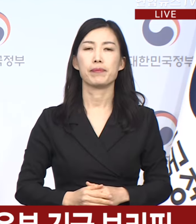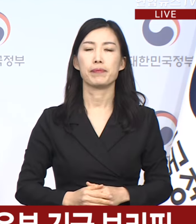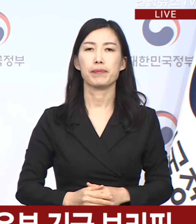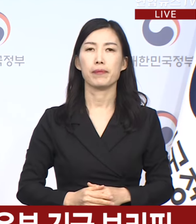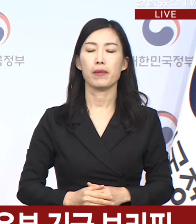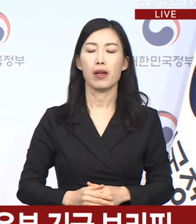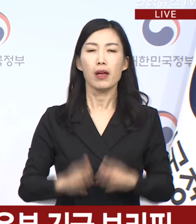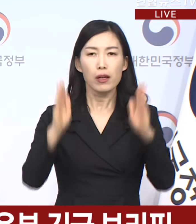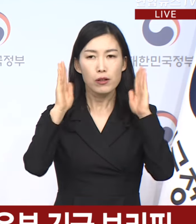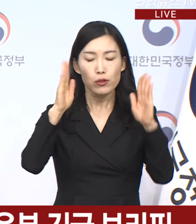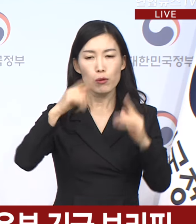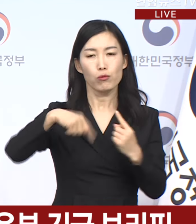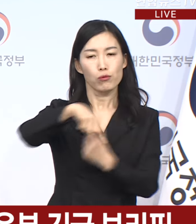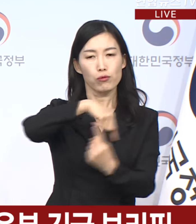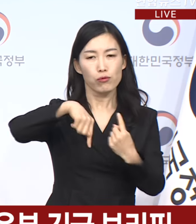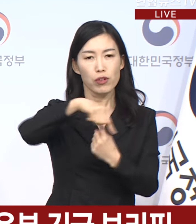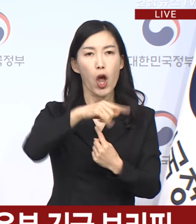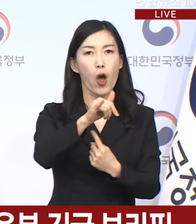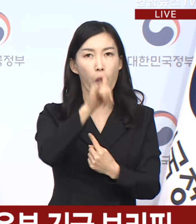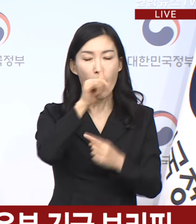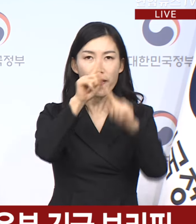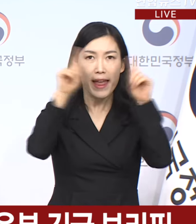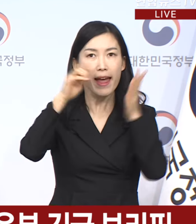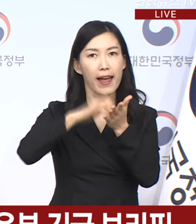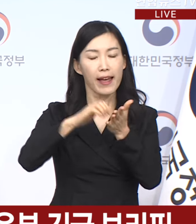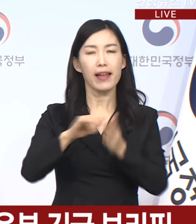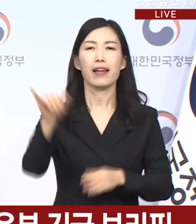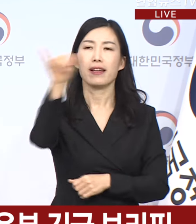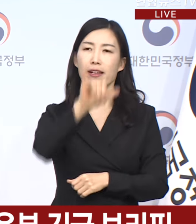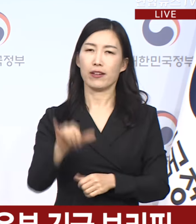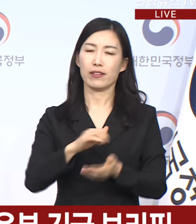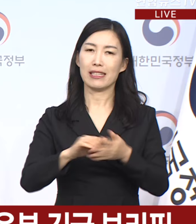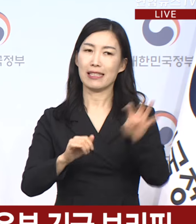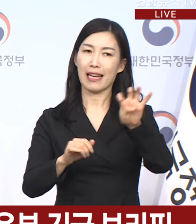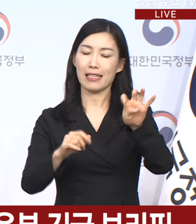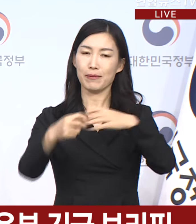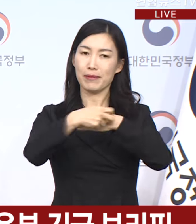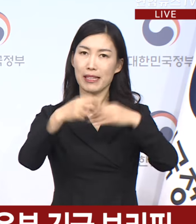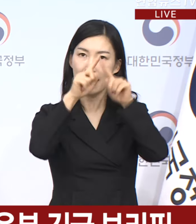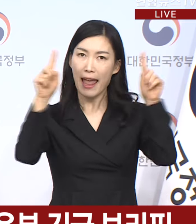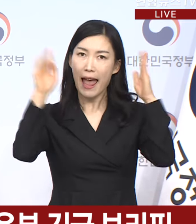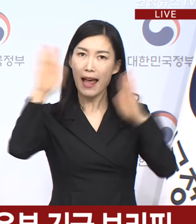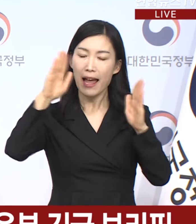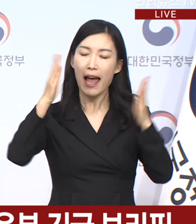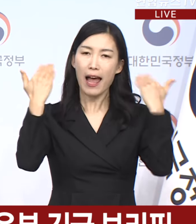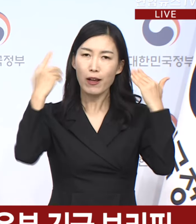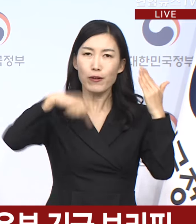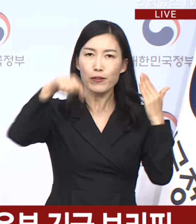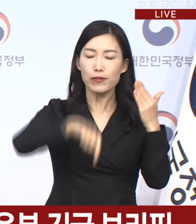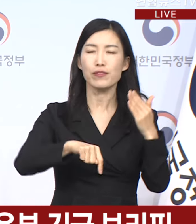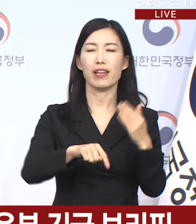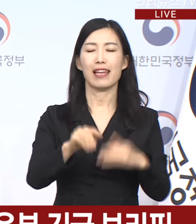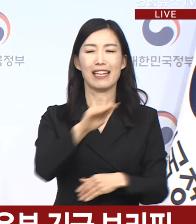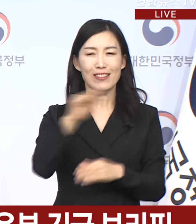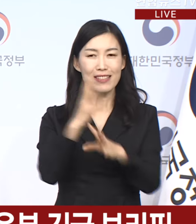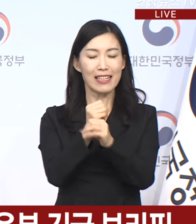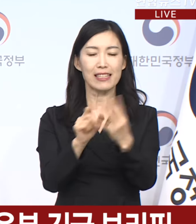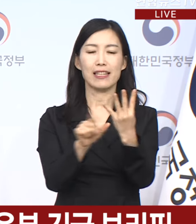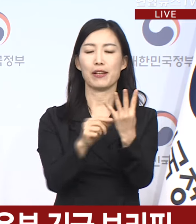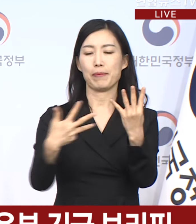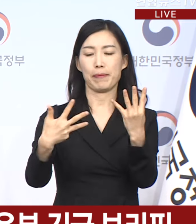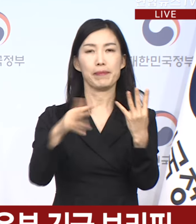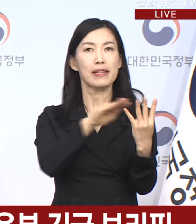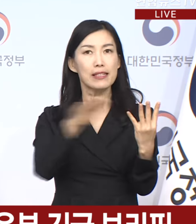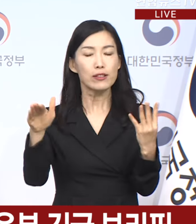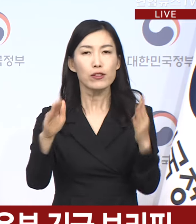수업 운영 대학 현황입니다. 전국 40개 의대 중 4월 8일 기준 수업을